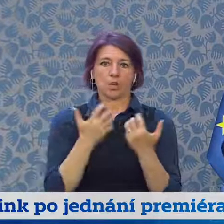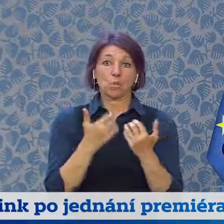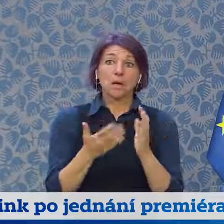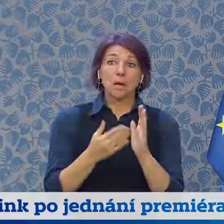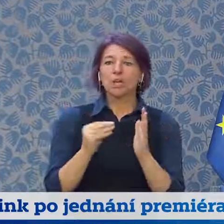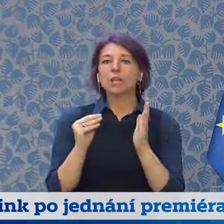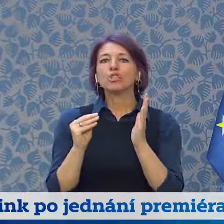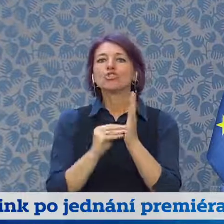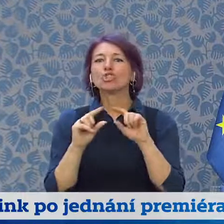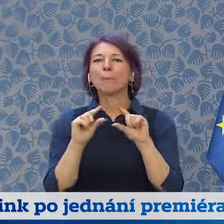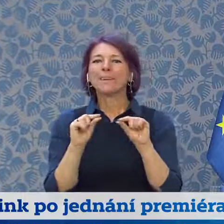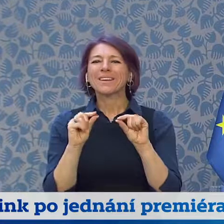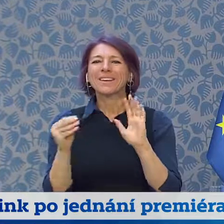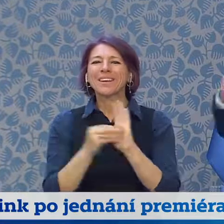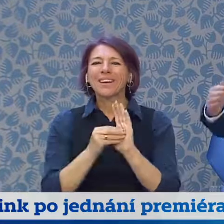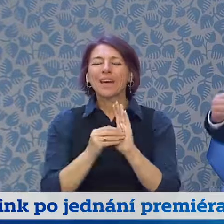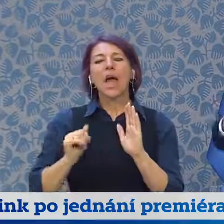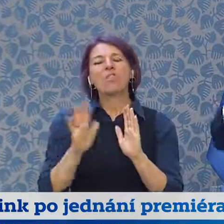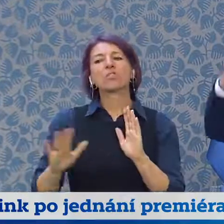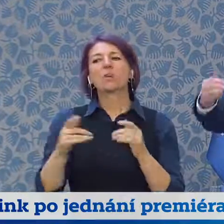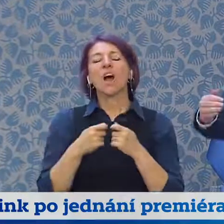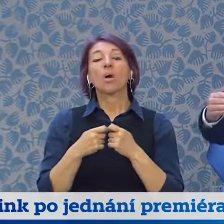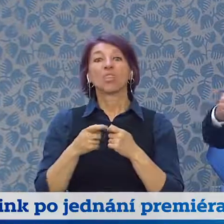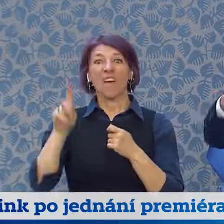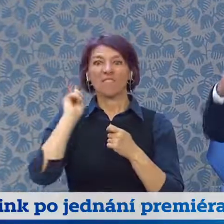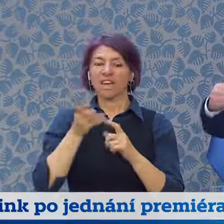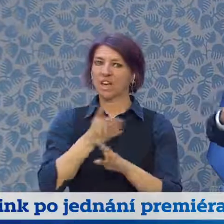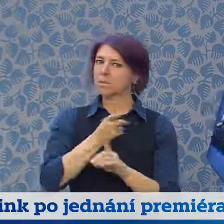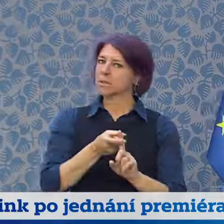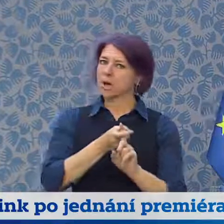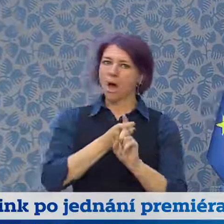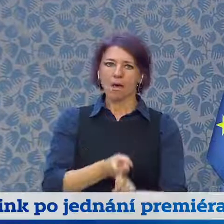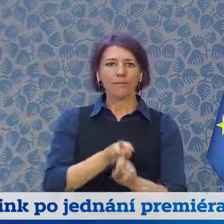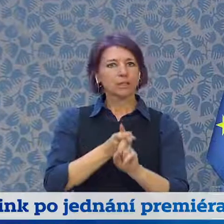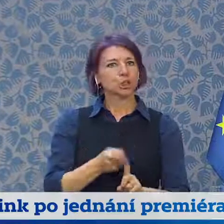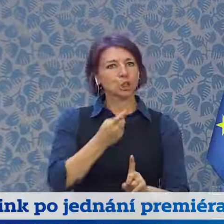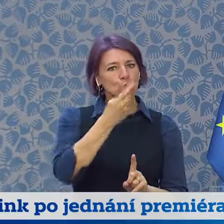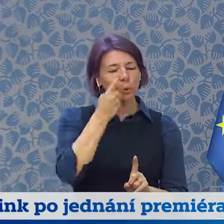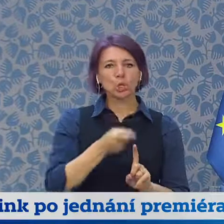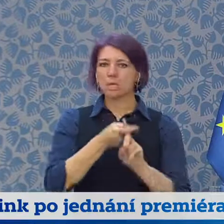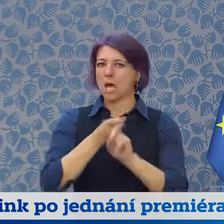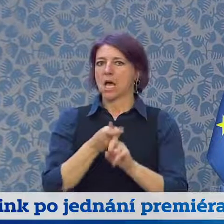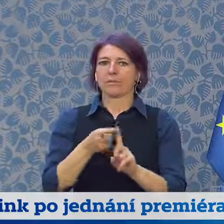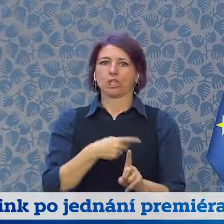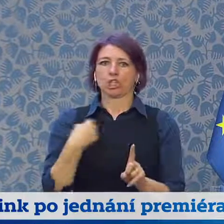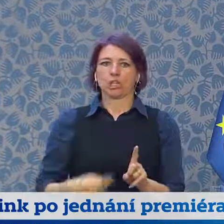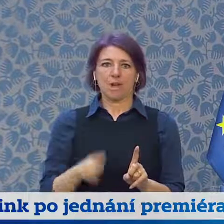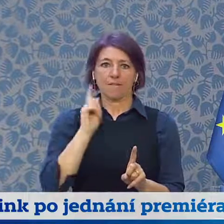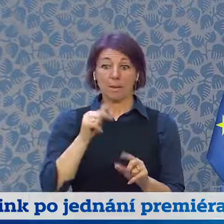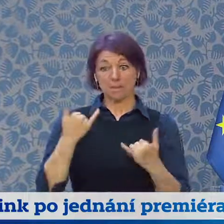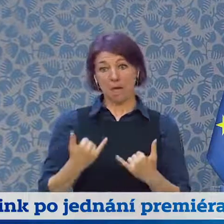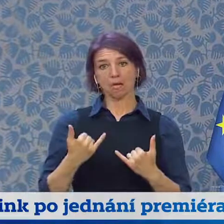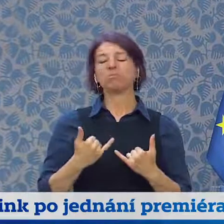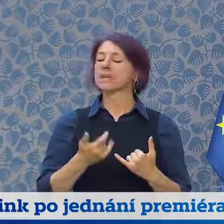čipy, kde si Evropská unie dala za cíl dosáhnout tam výrazného podílu na světovém trhu v krátké době